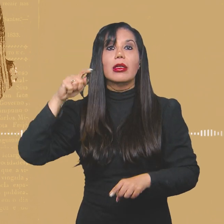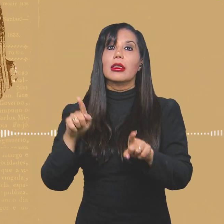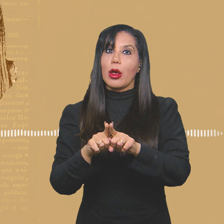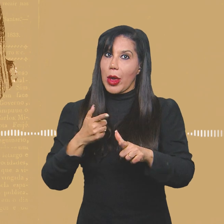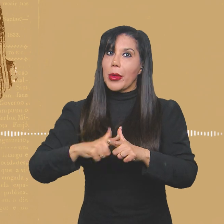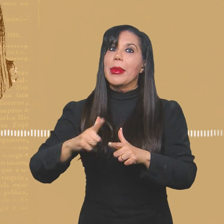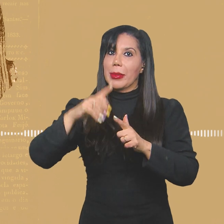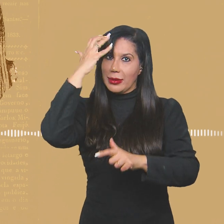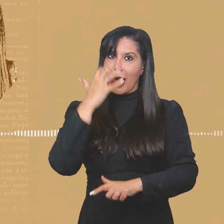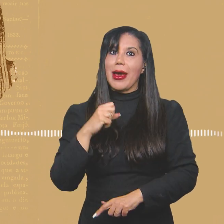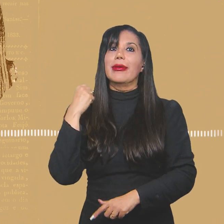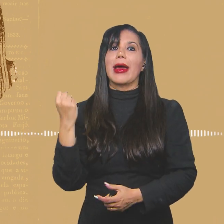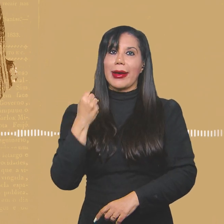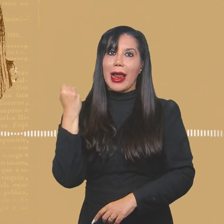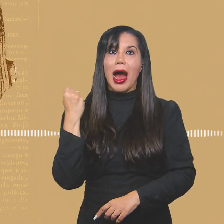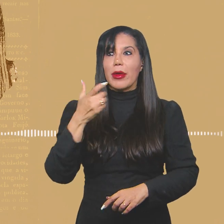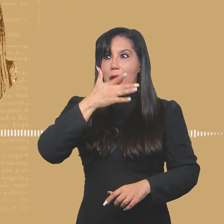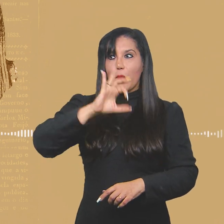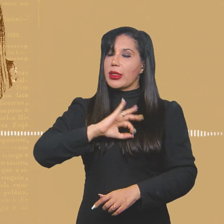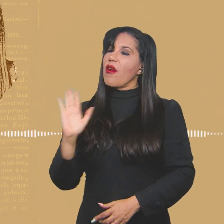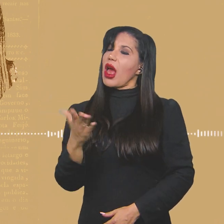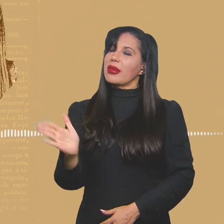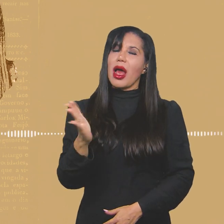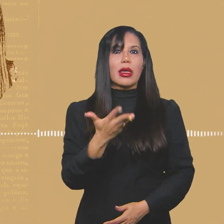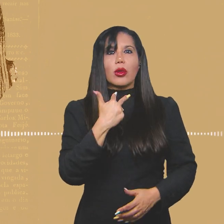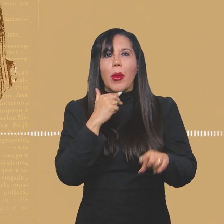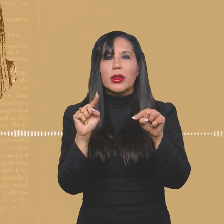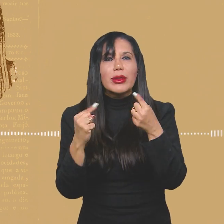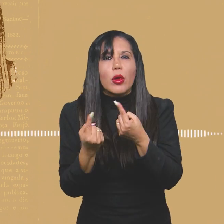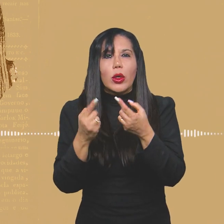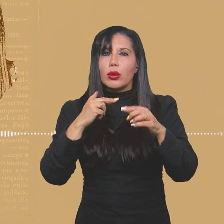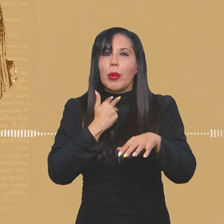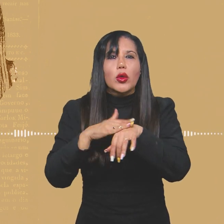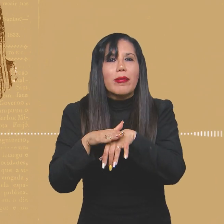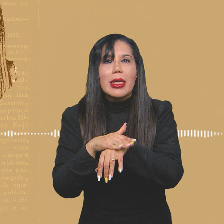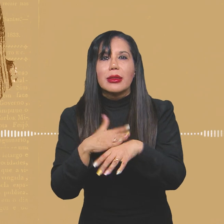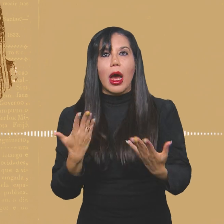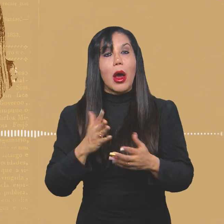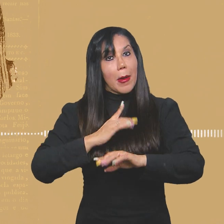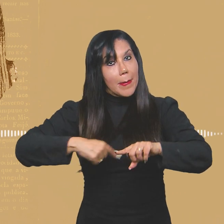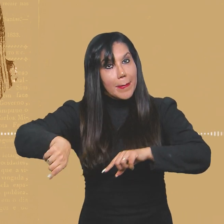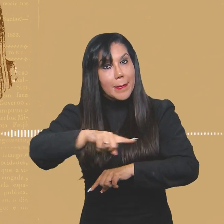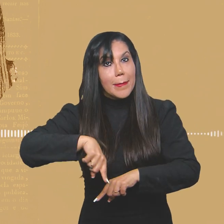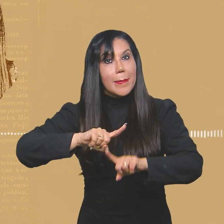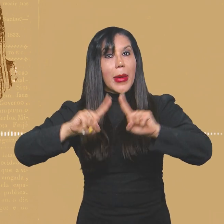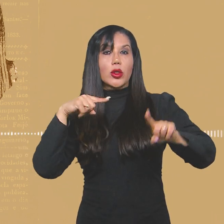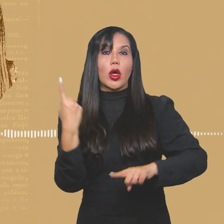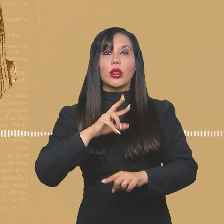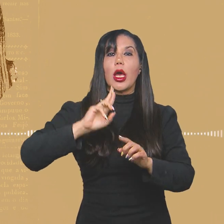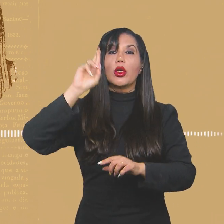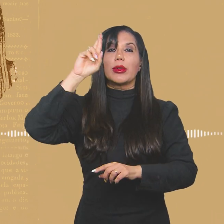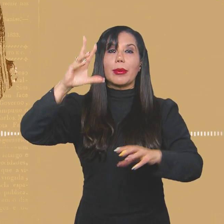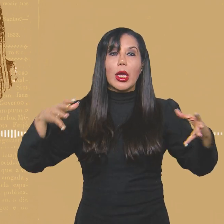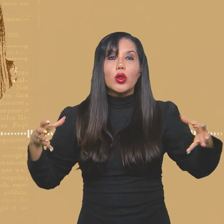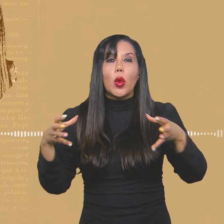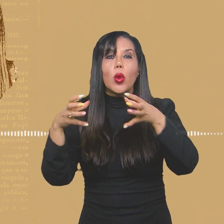agravante. Nós tínhamos um desejo de ter uma responsabilidade, enquanto grupo, para a comunidade negra.